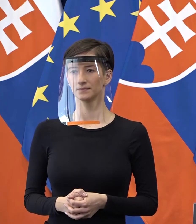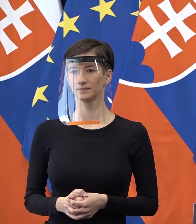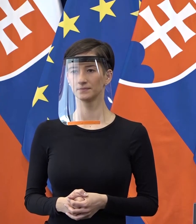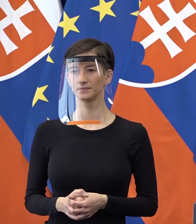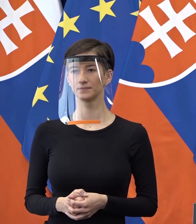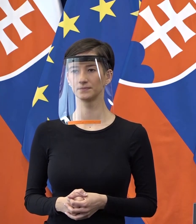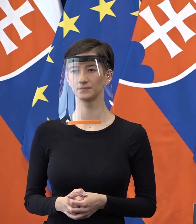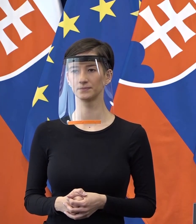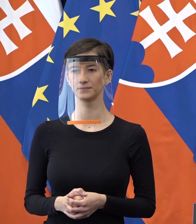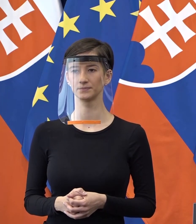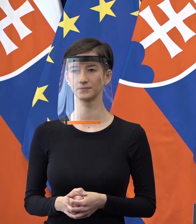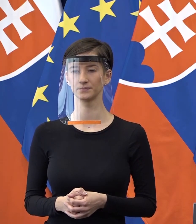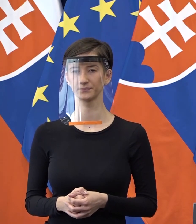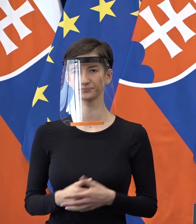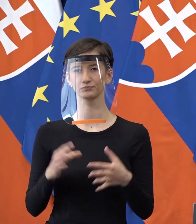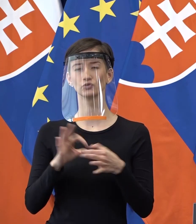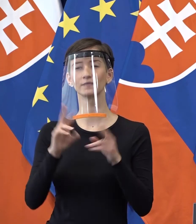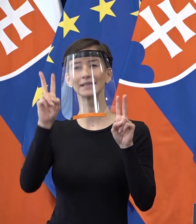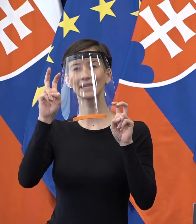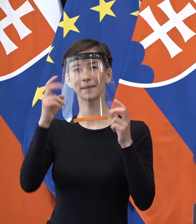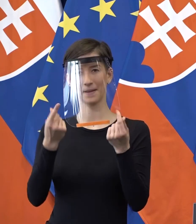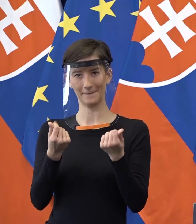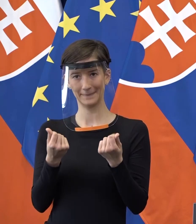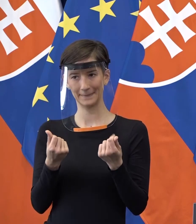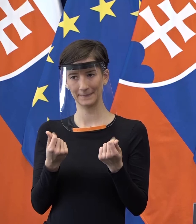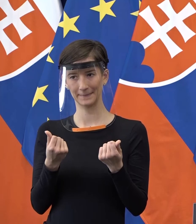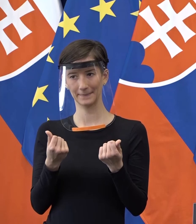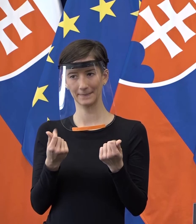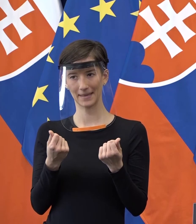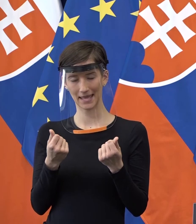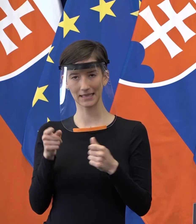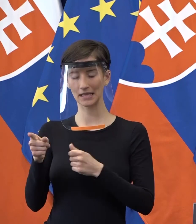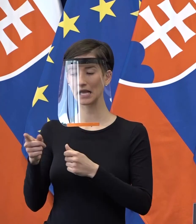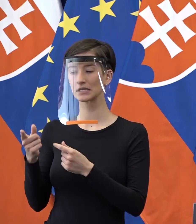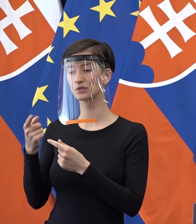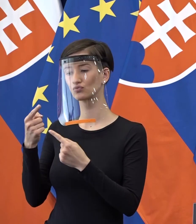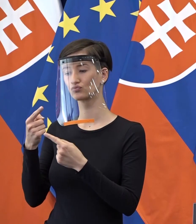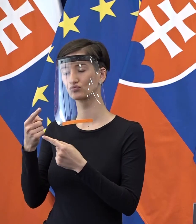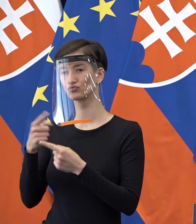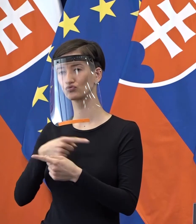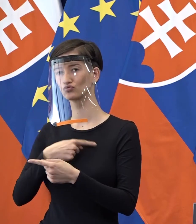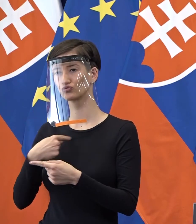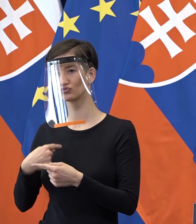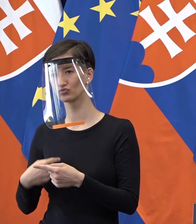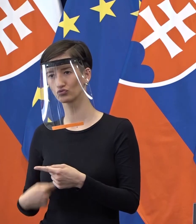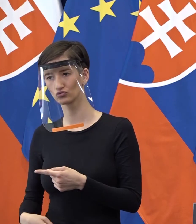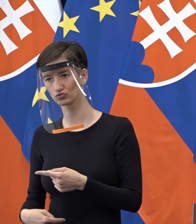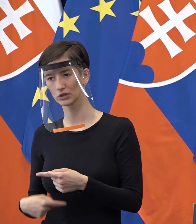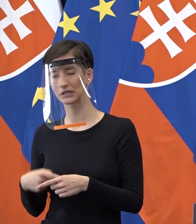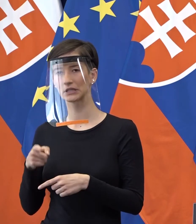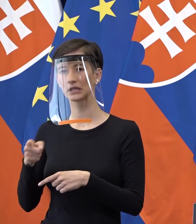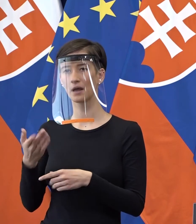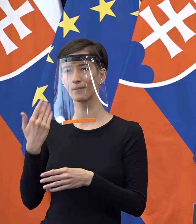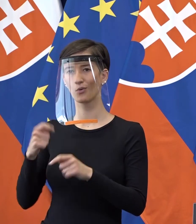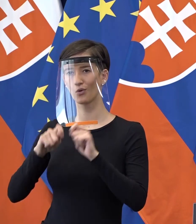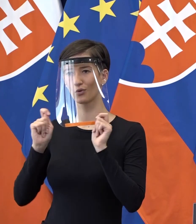prostredníctvom v nich sa teda vírus môže šíriť a Čína sa už rozhodla, že ich teda perie alebo ich pálí. Budeme aj my niečo